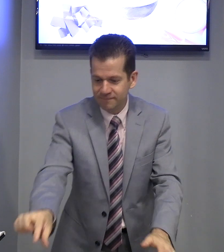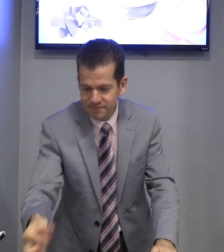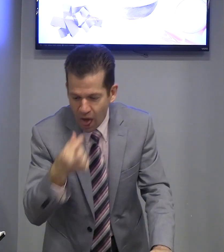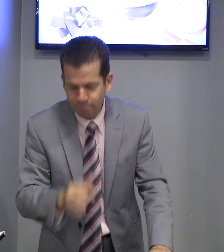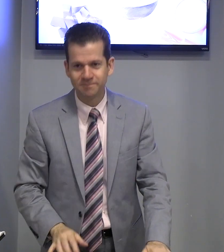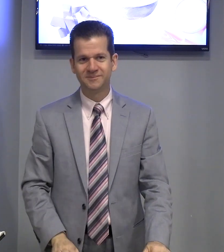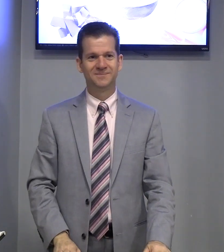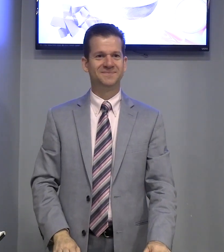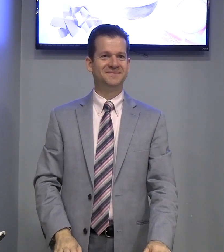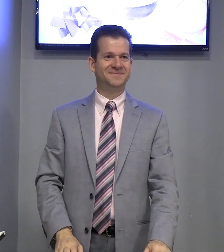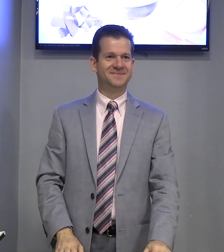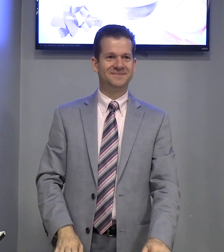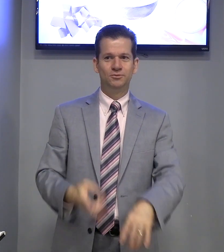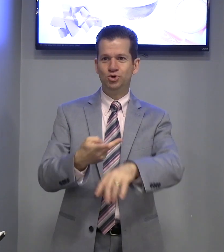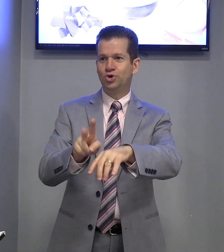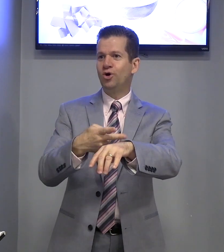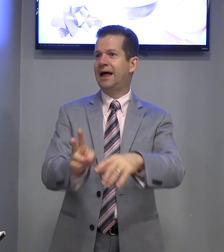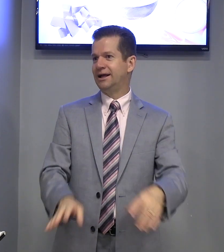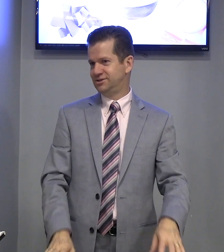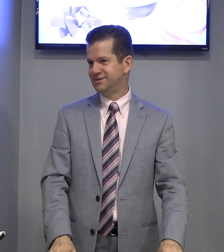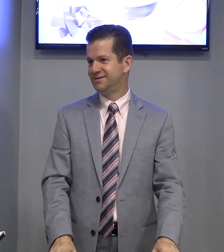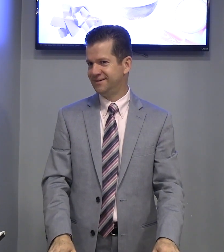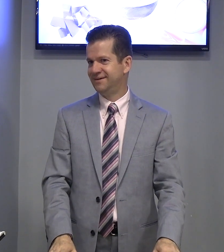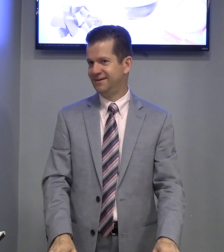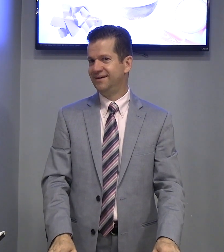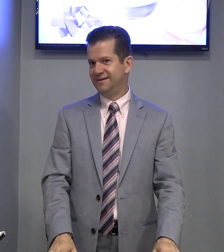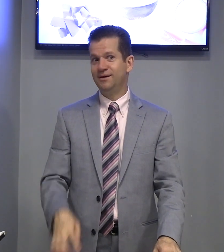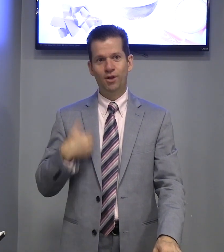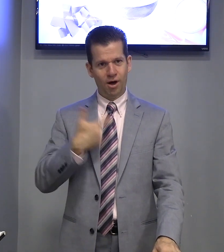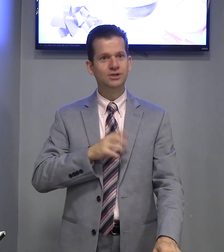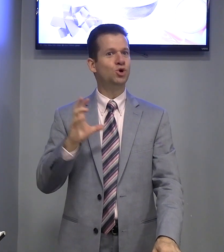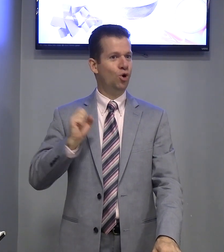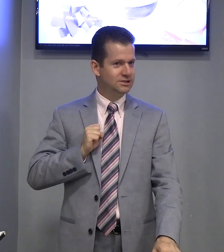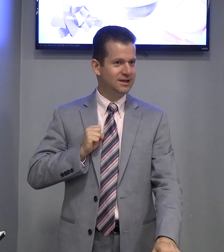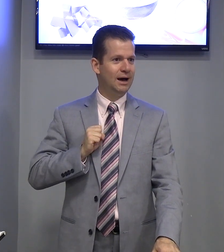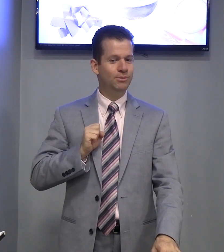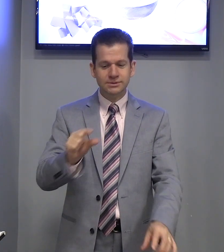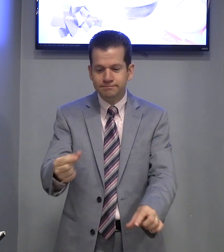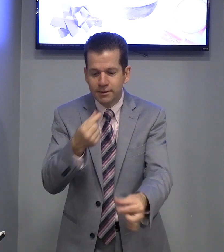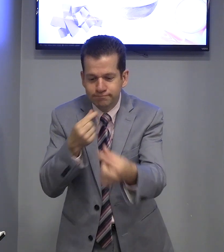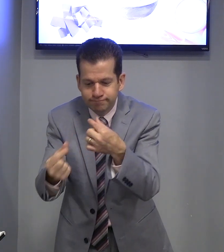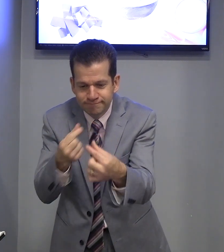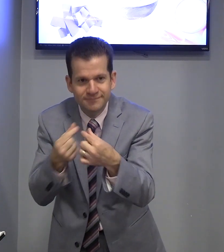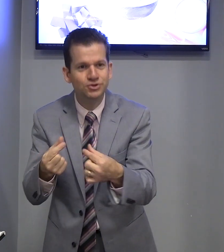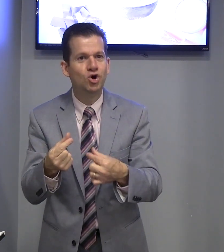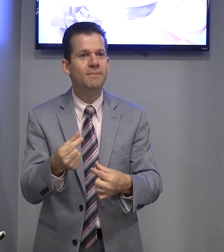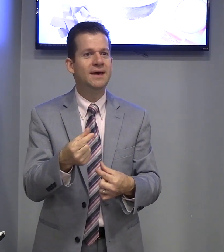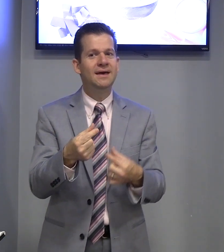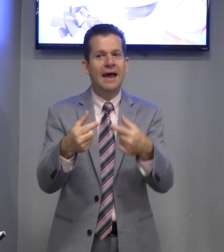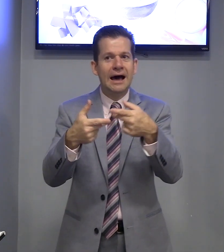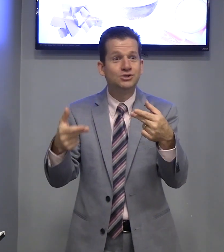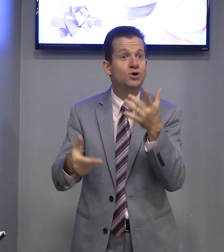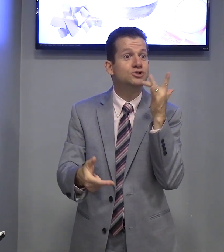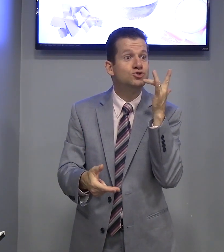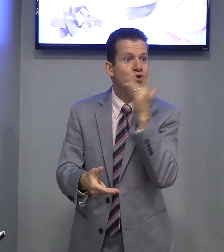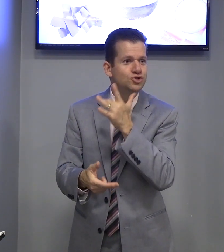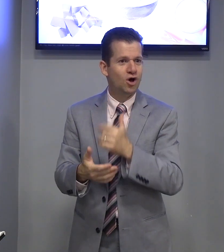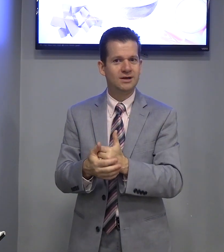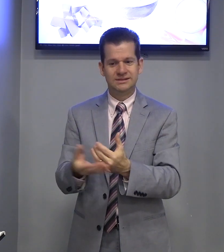do chocolate. Nós gostamos de comer as coisas gostosas